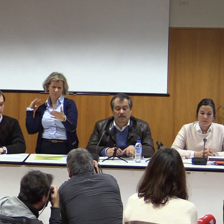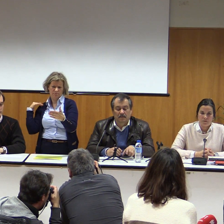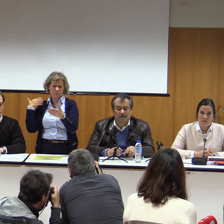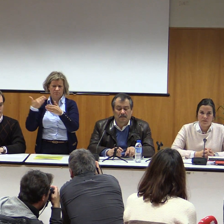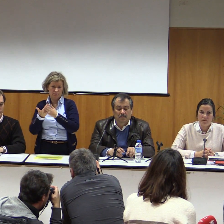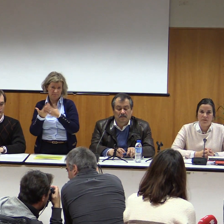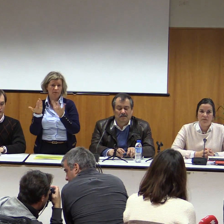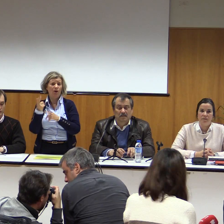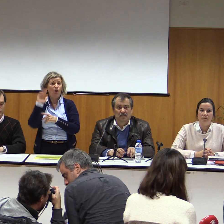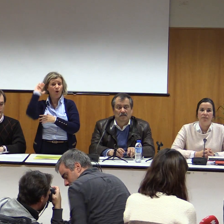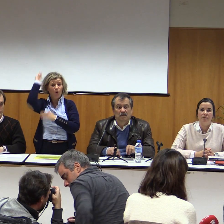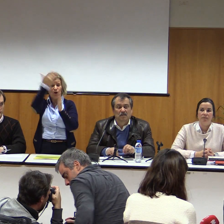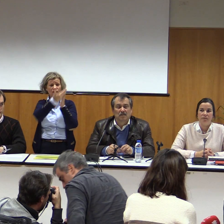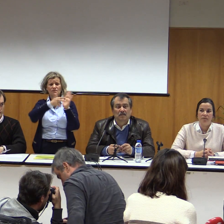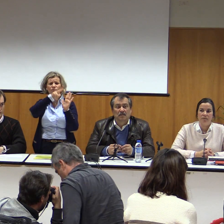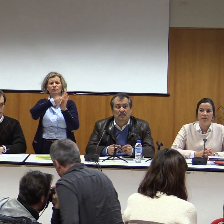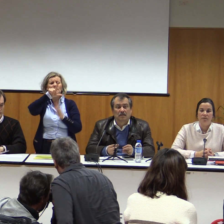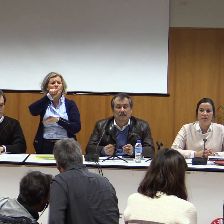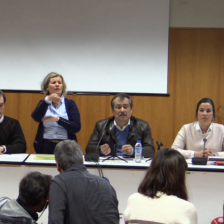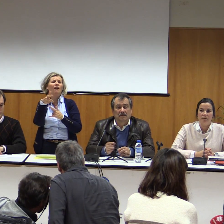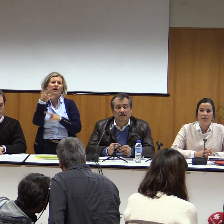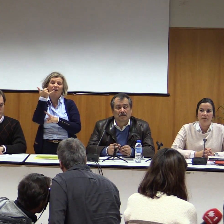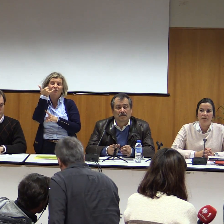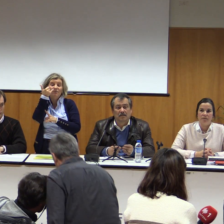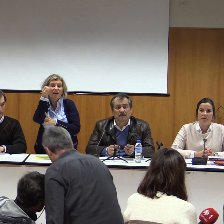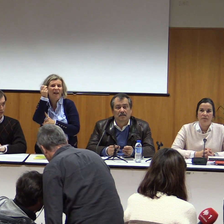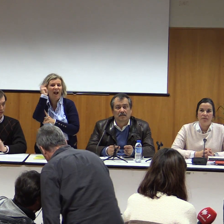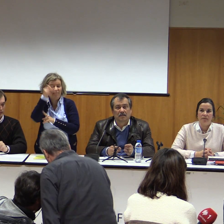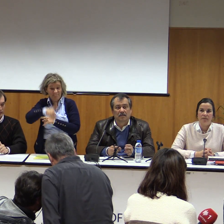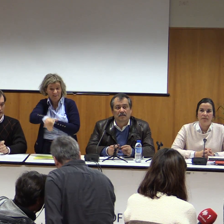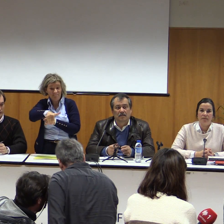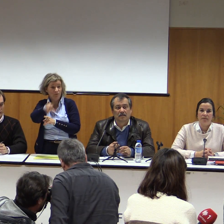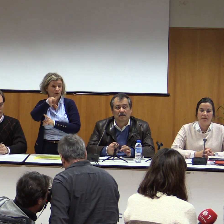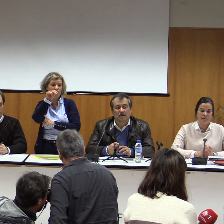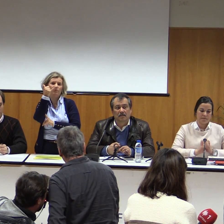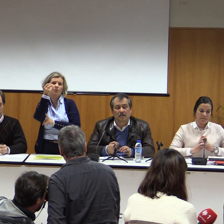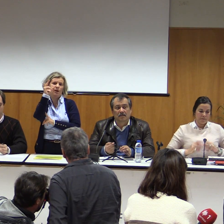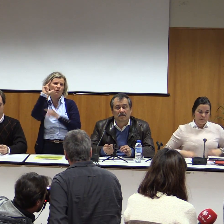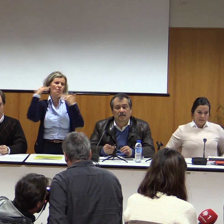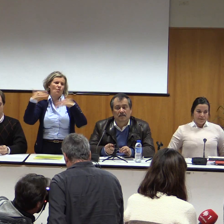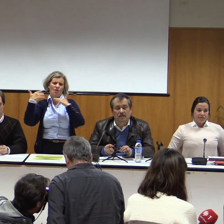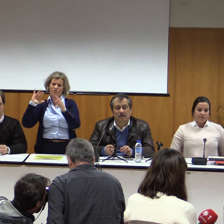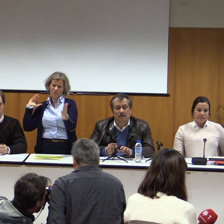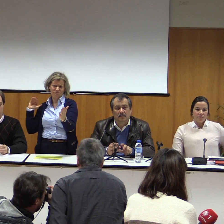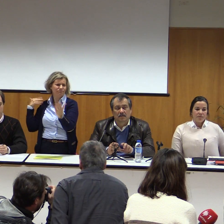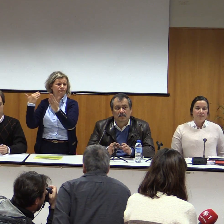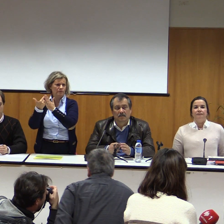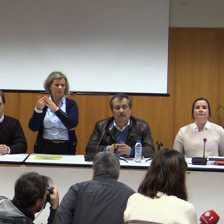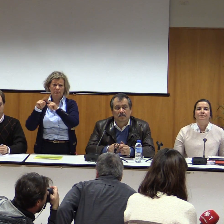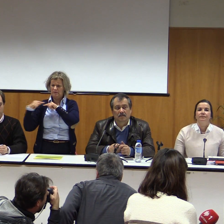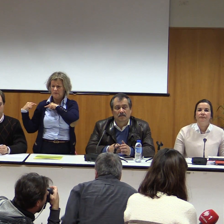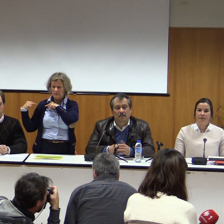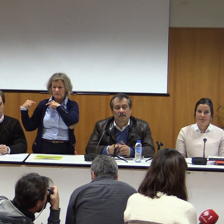AFOMOS é uma associação que existe desde há 15 anos. Nós sabemos que na Constituição da República Portuguesa, que faz este ano 20 anos,